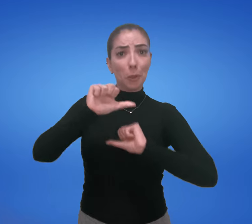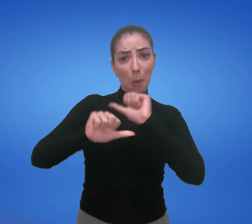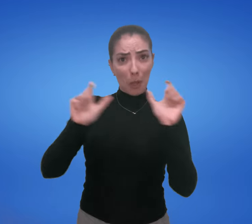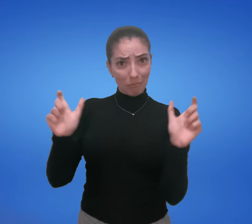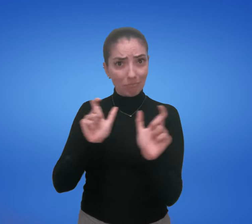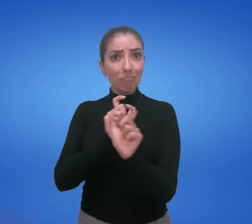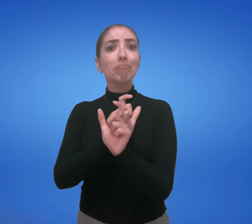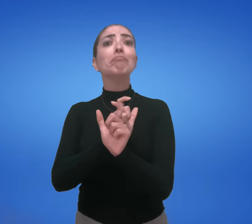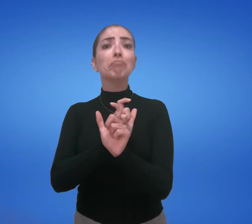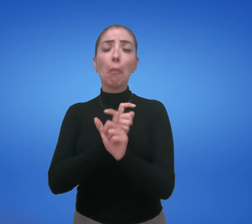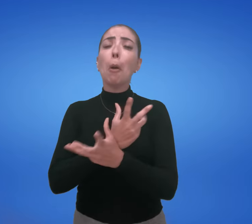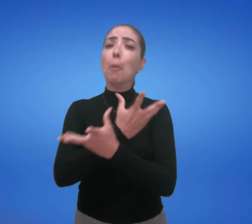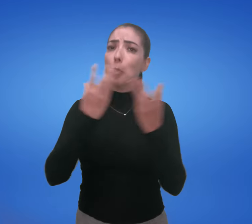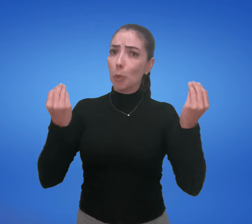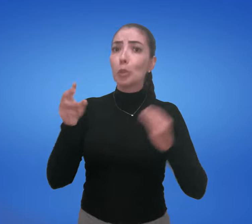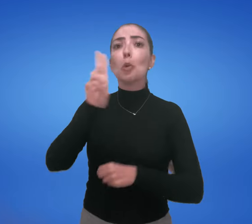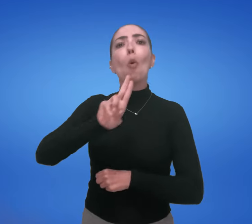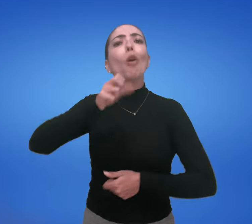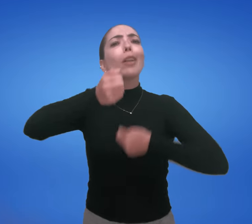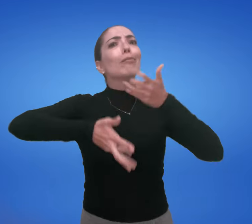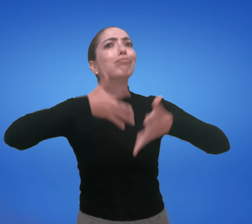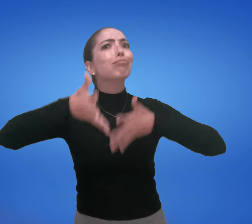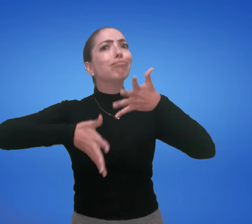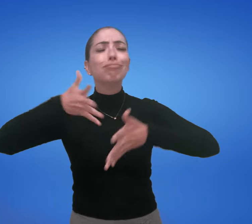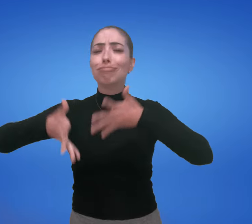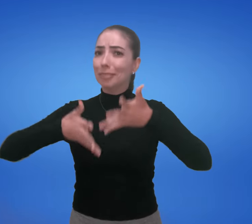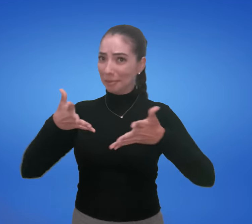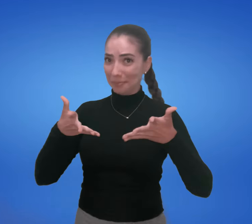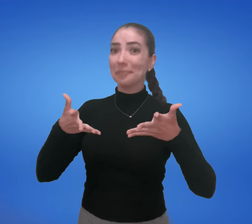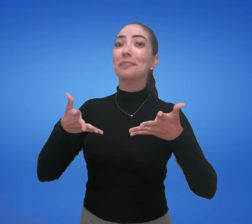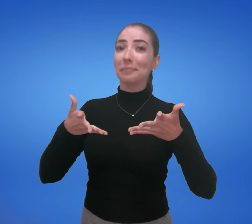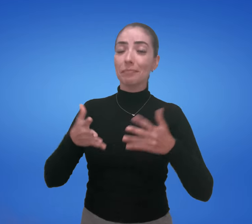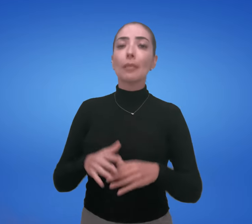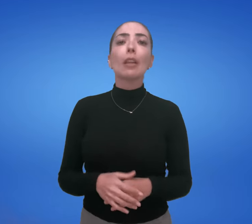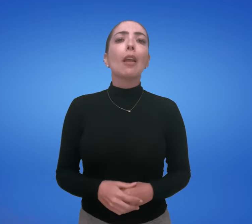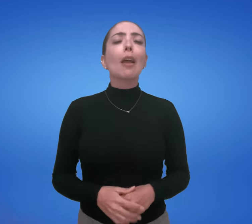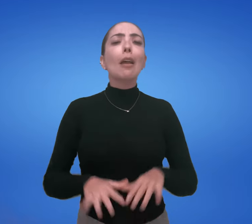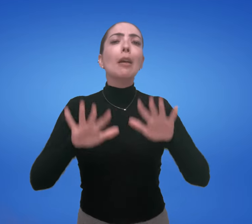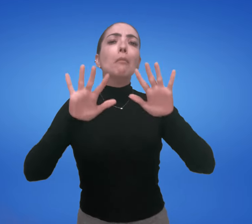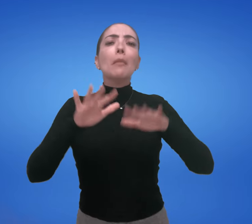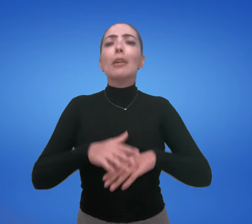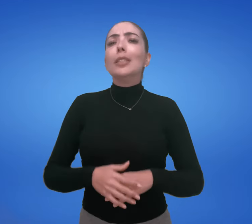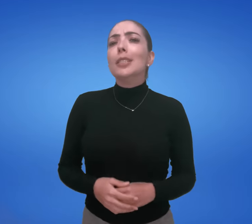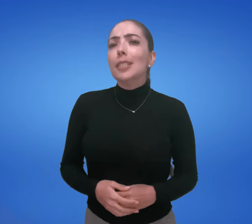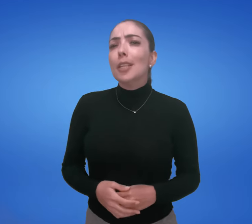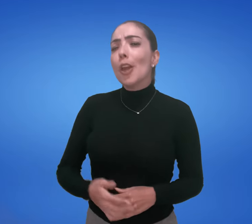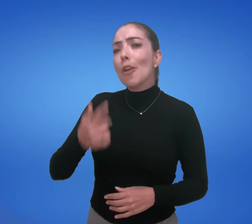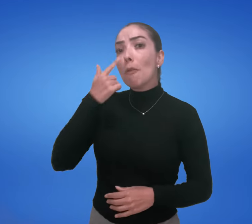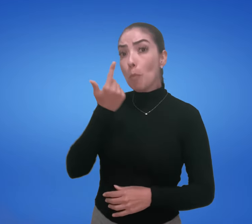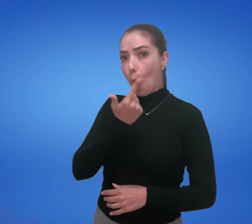Também é super utilizado na língua de sinais. Vamos ver um terceiro exemplo.